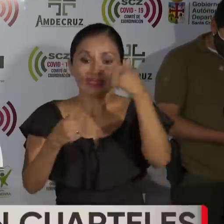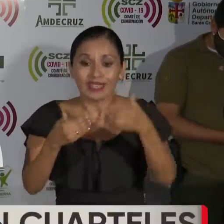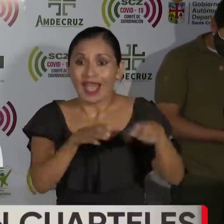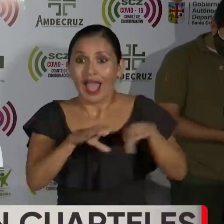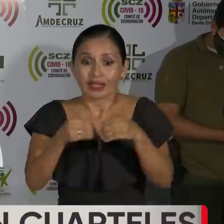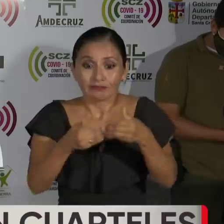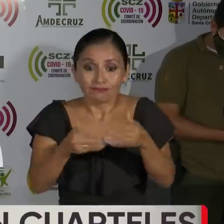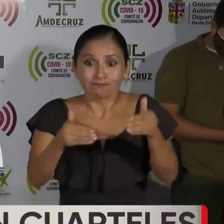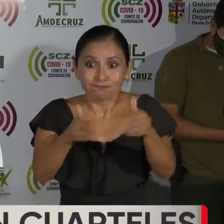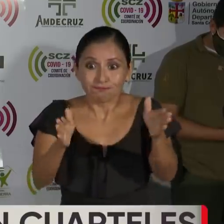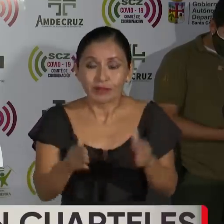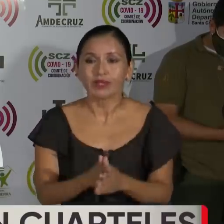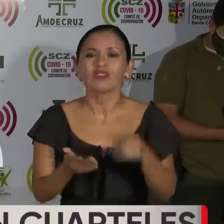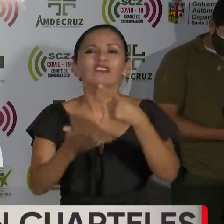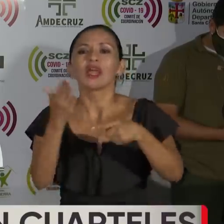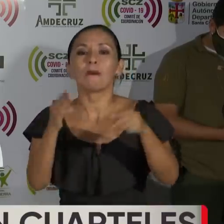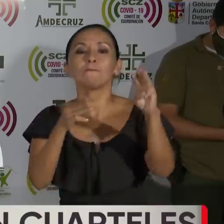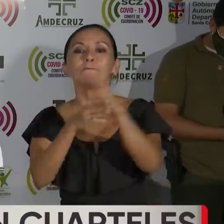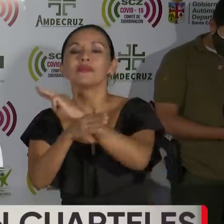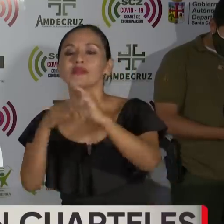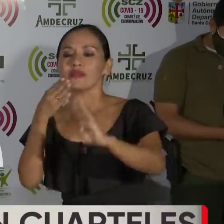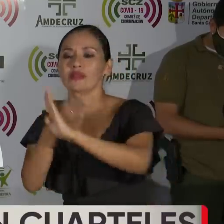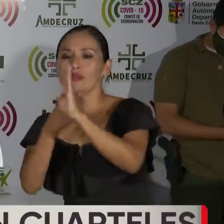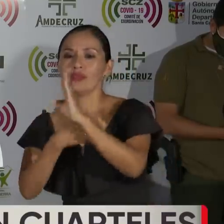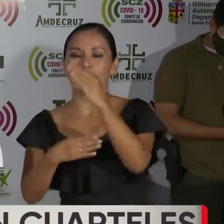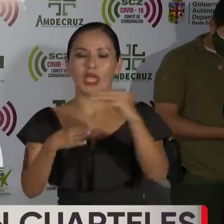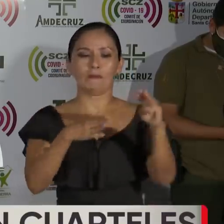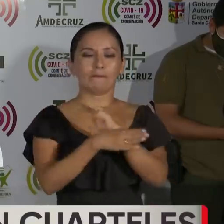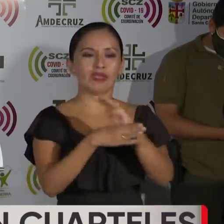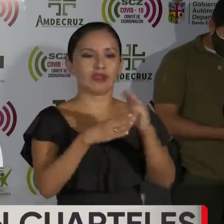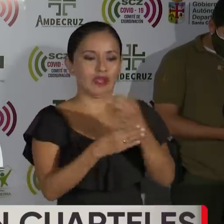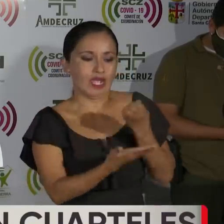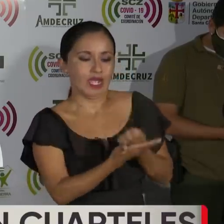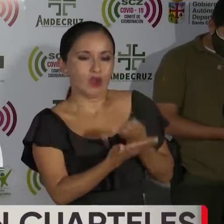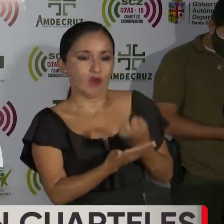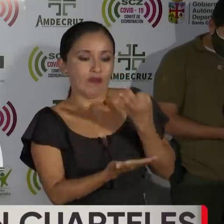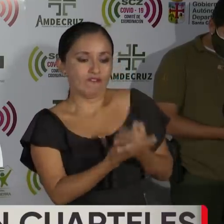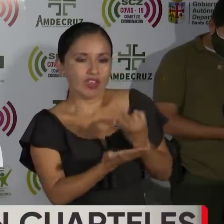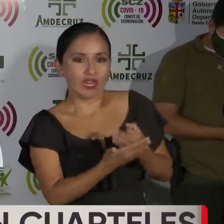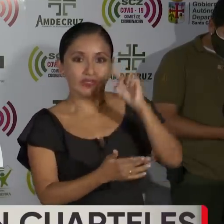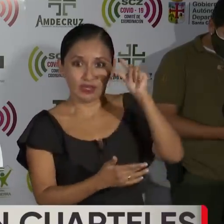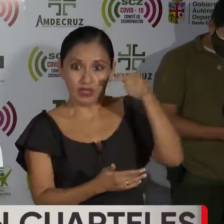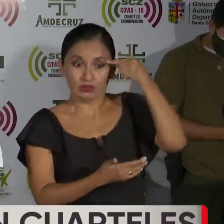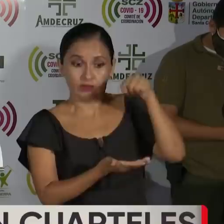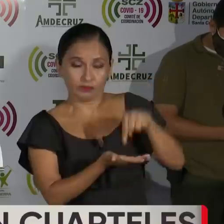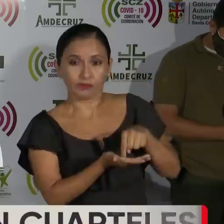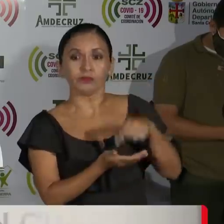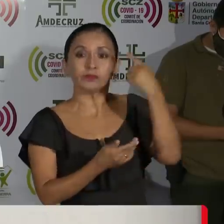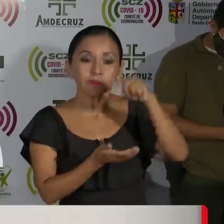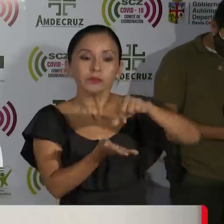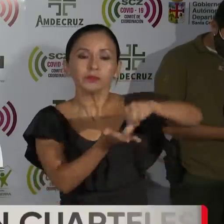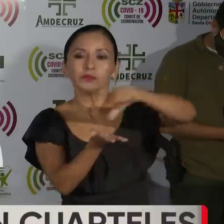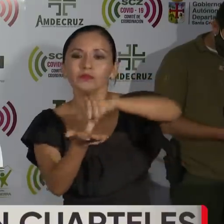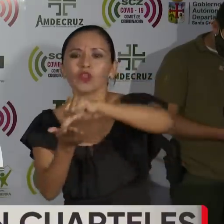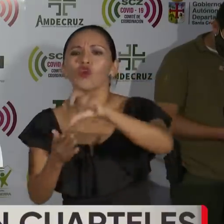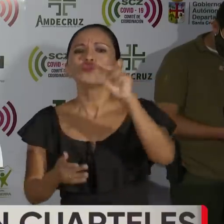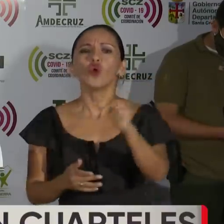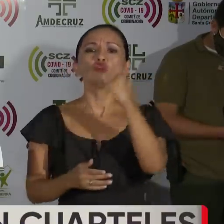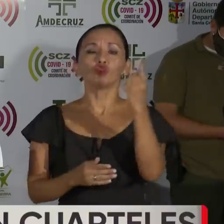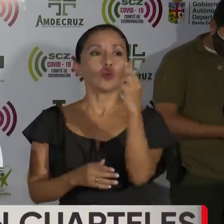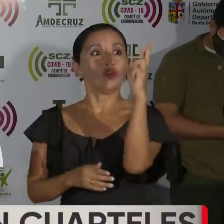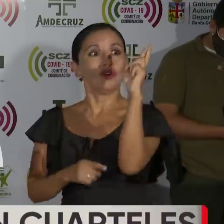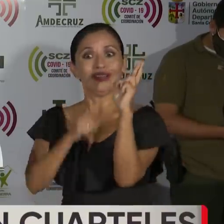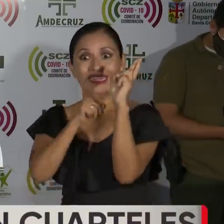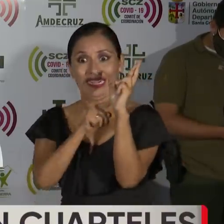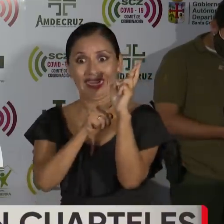objeto del convenio entre el Ministerio de Defensa y el Ministerio de Economía y Finanzas Públicas al pago no solo de la